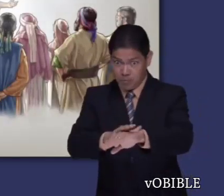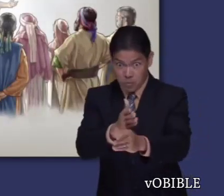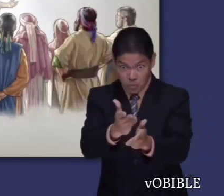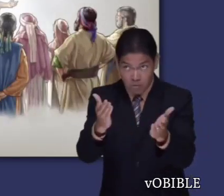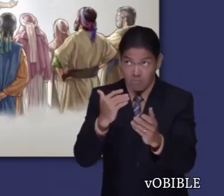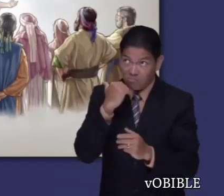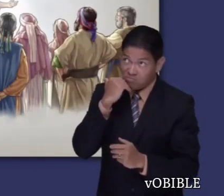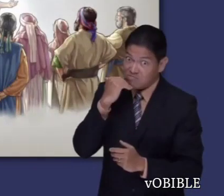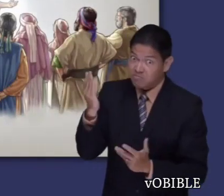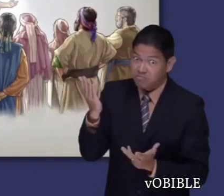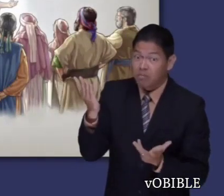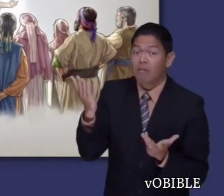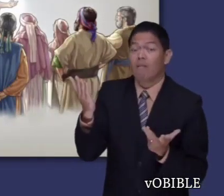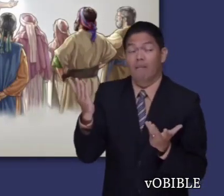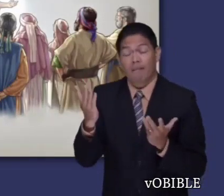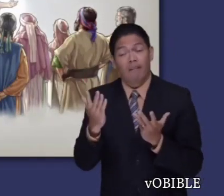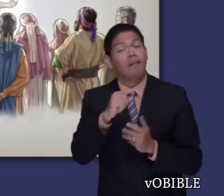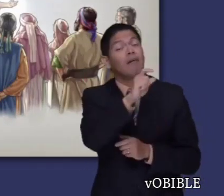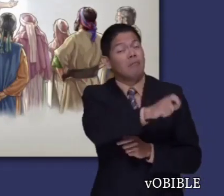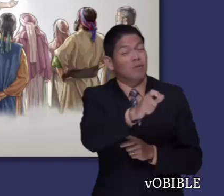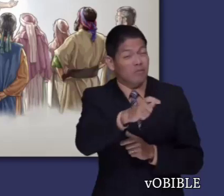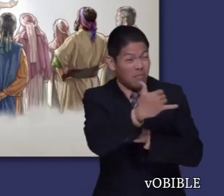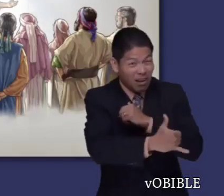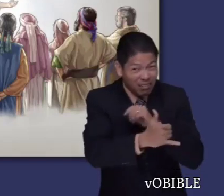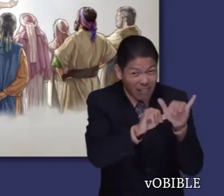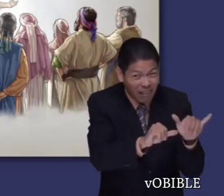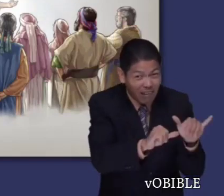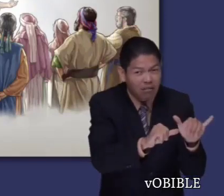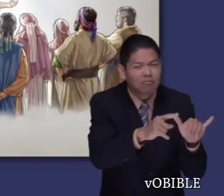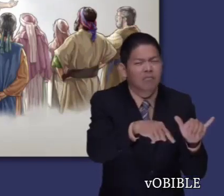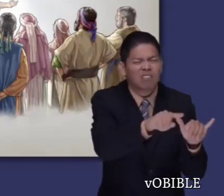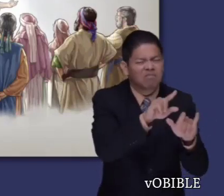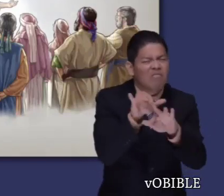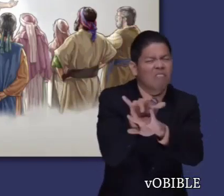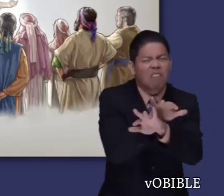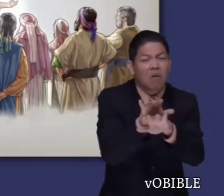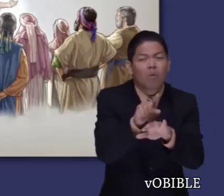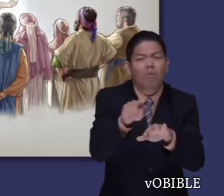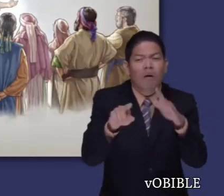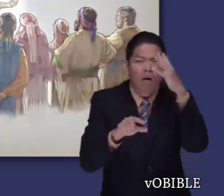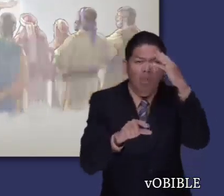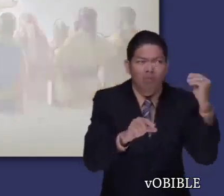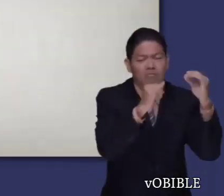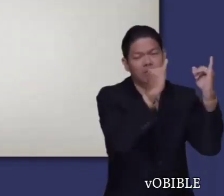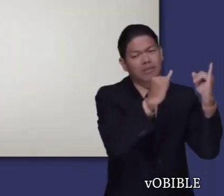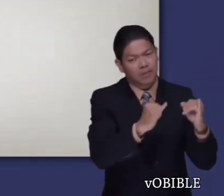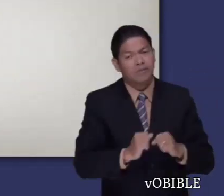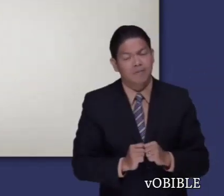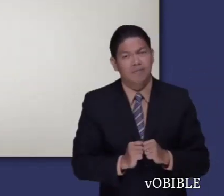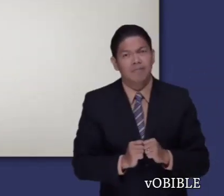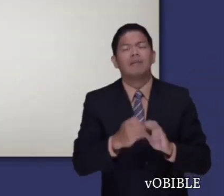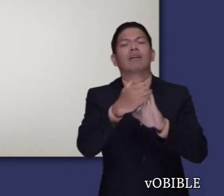israelitas. Como no le hicieron caso a Jehová, los pueblos paganos que dejaron en el país harán que ellos caigan en la idolatría.